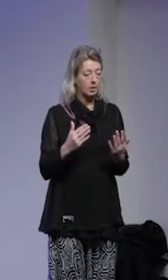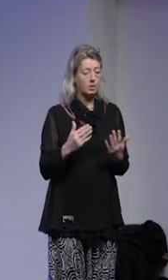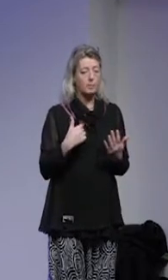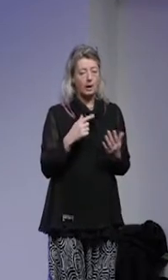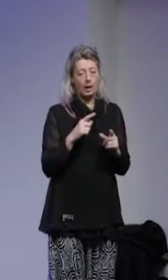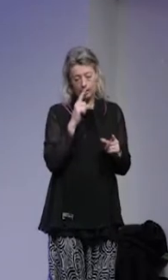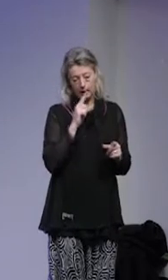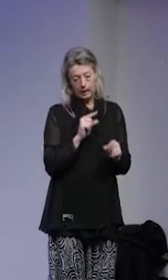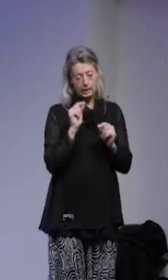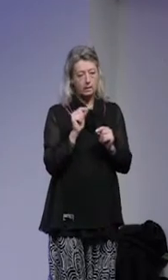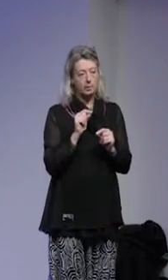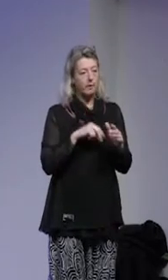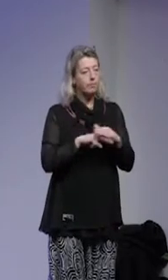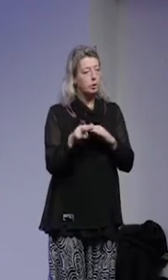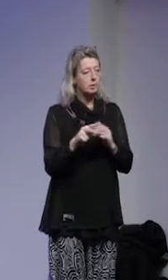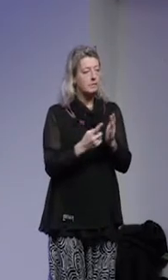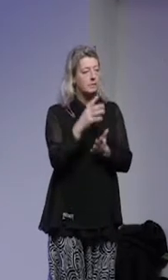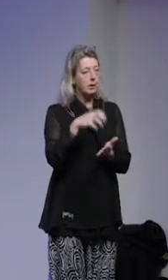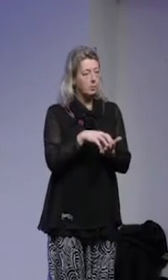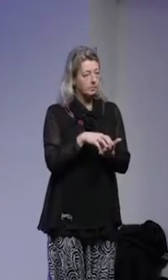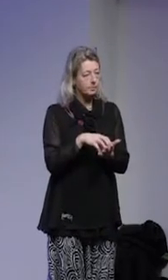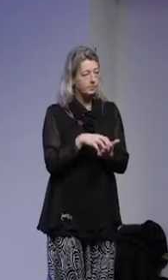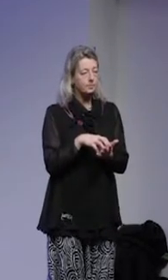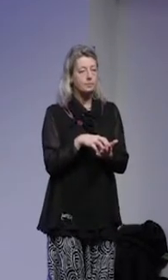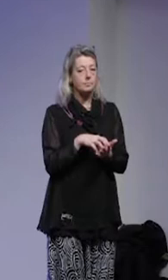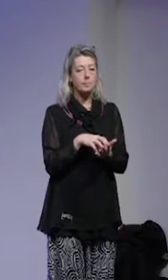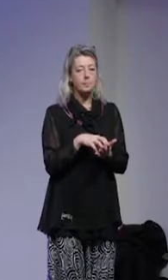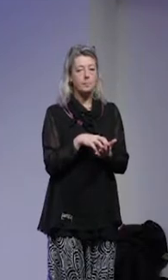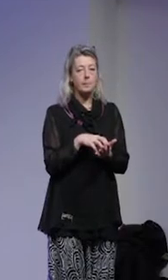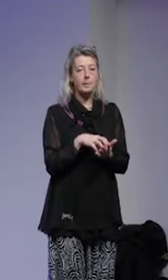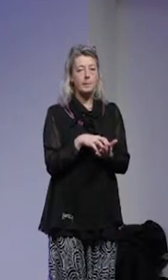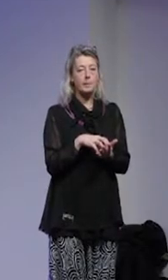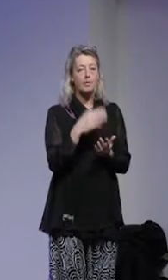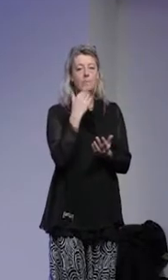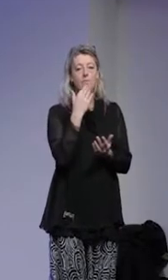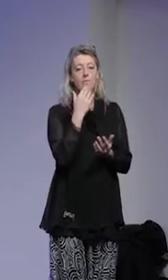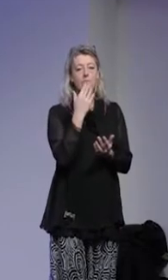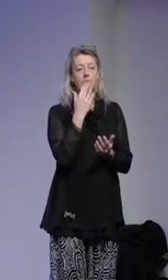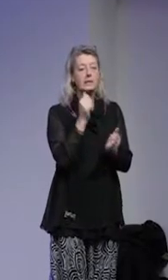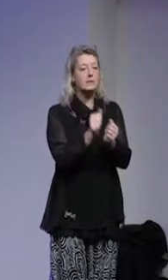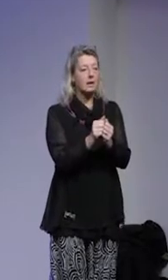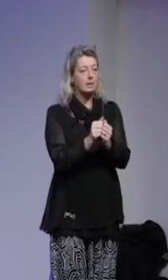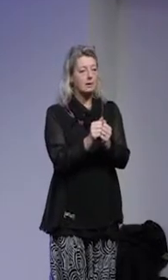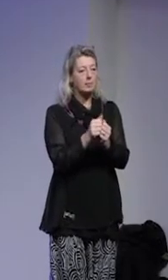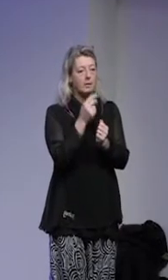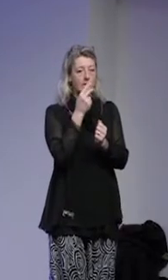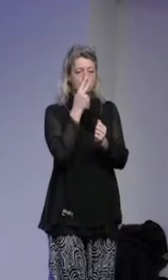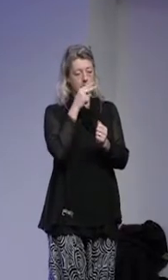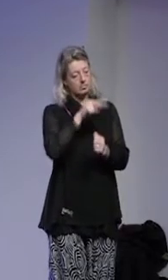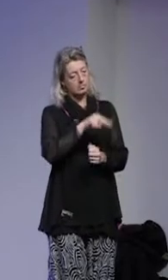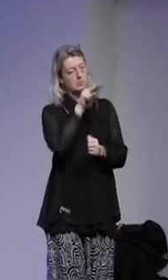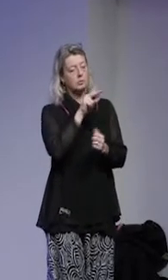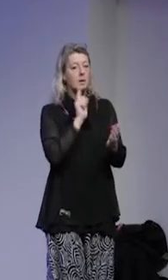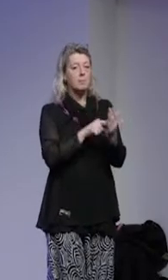så rörande flyktingsituationen och vilket sätt som man ser på dem som en